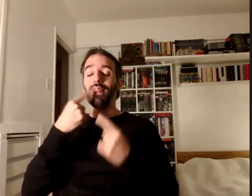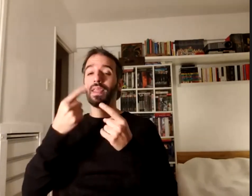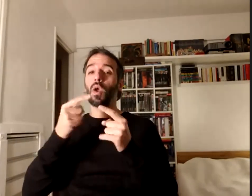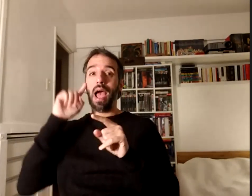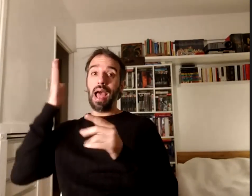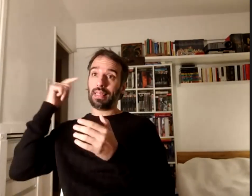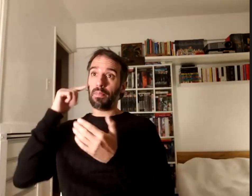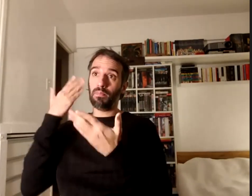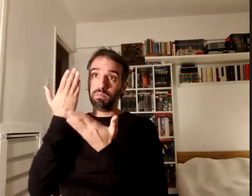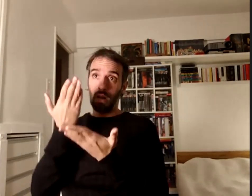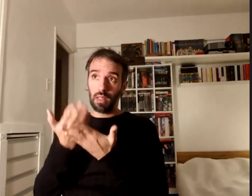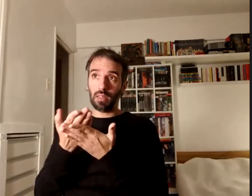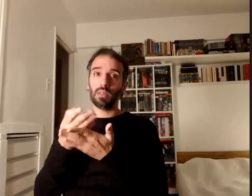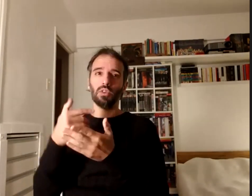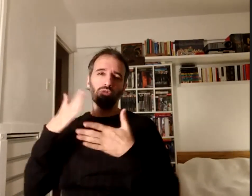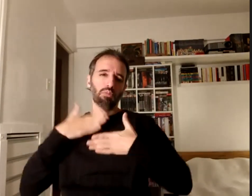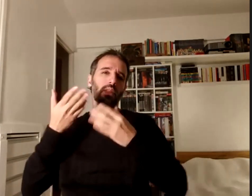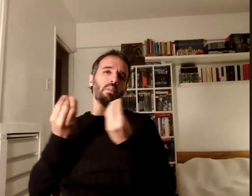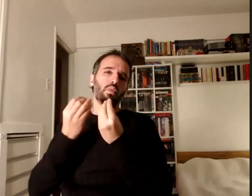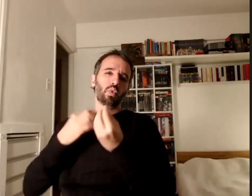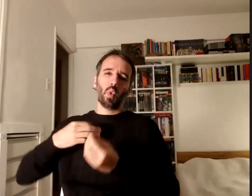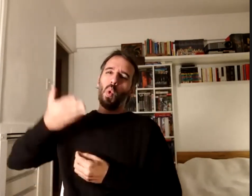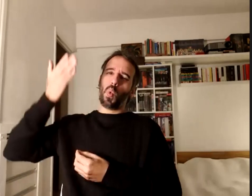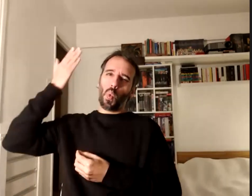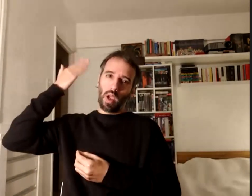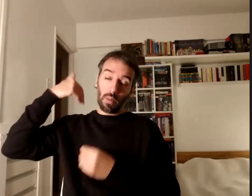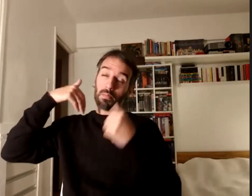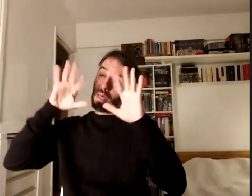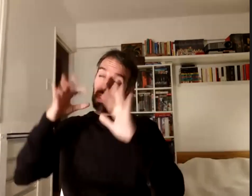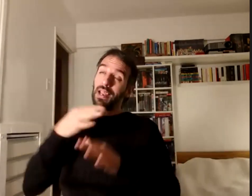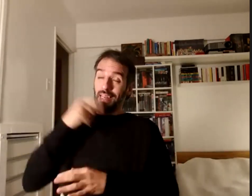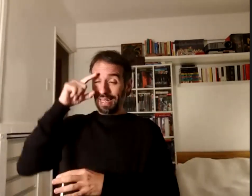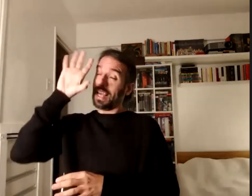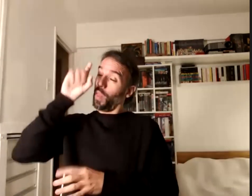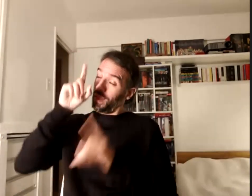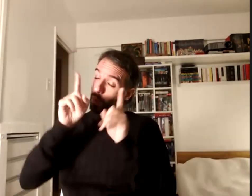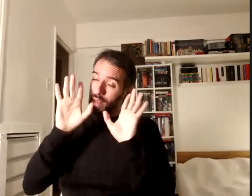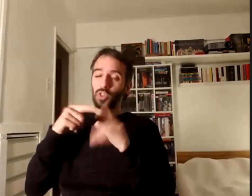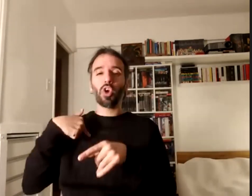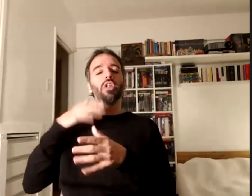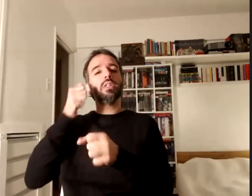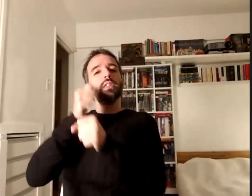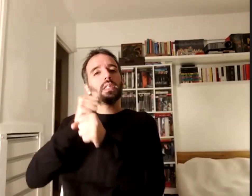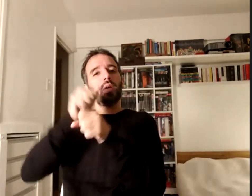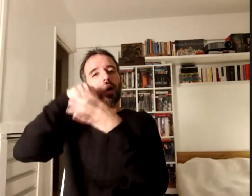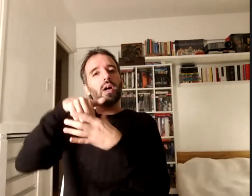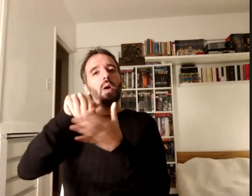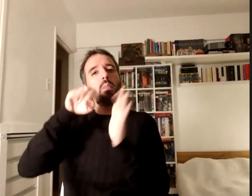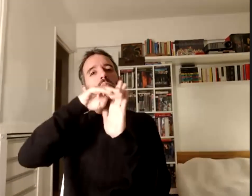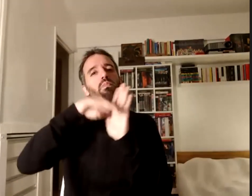muchísimos años más de los que quisiera recordar trabajo en el programa de antropología y salud y desde